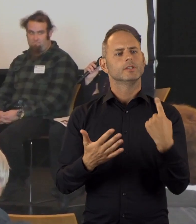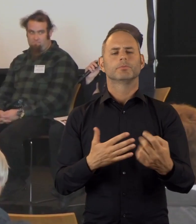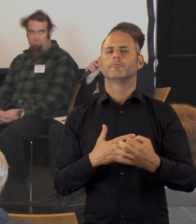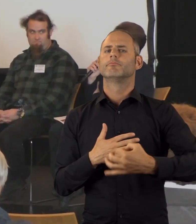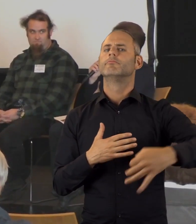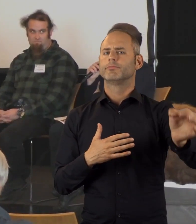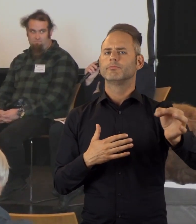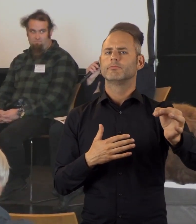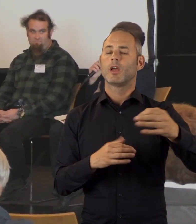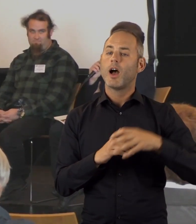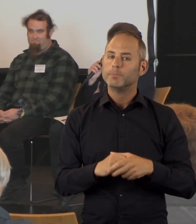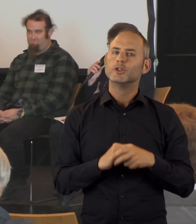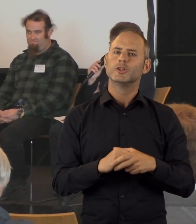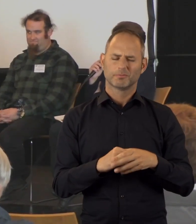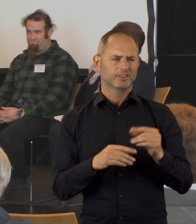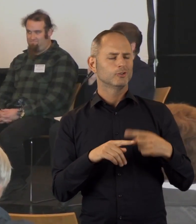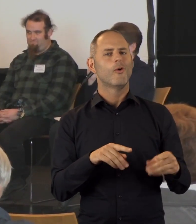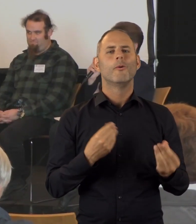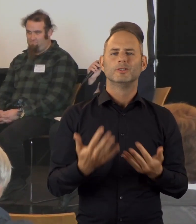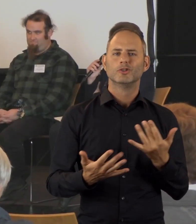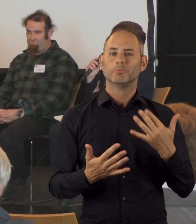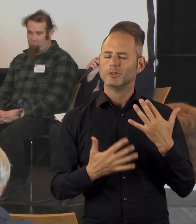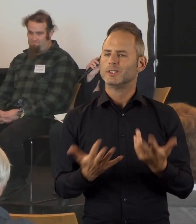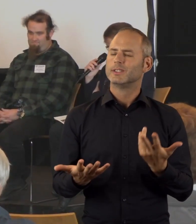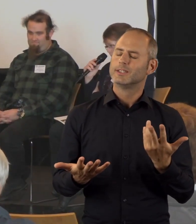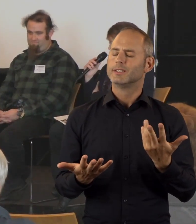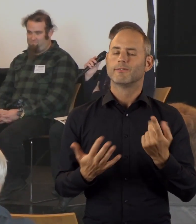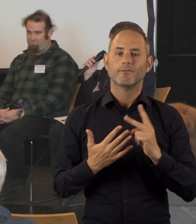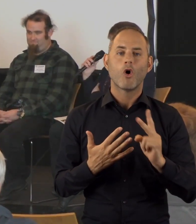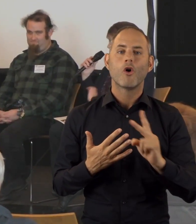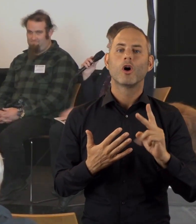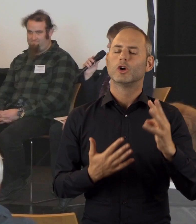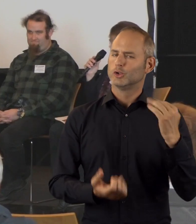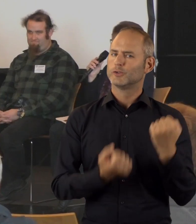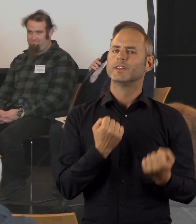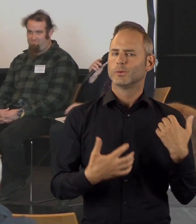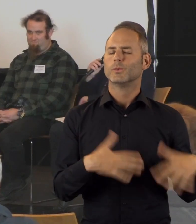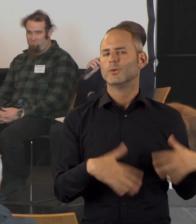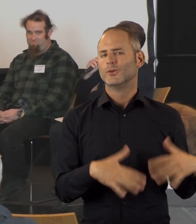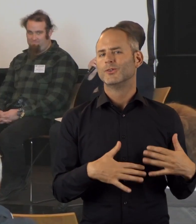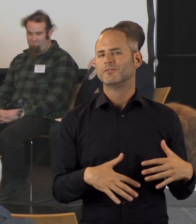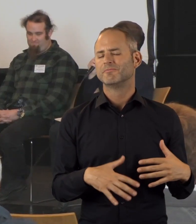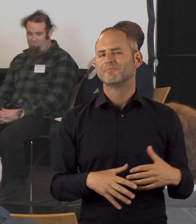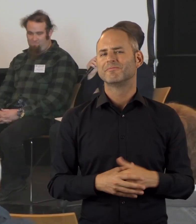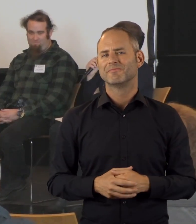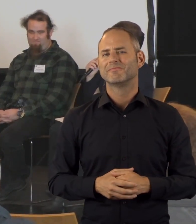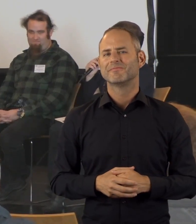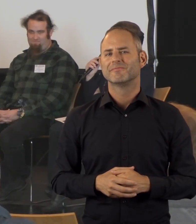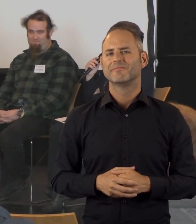war, wo sie dann ausgezogen war und wo dieser Abschied dann kam, da war es dann doch schon ein bisschen kurmisch, muss ich sagen. Die